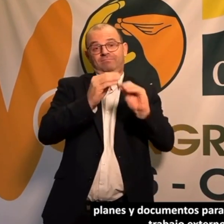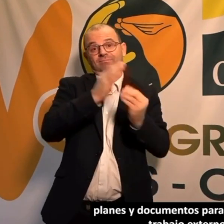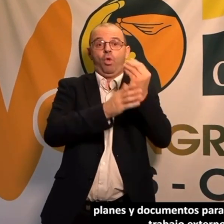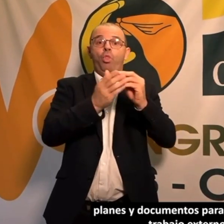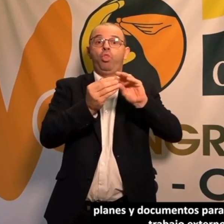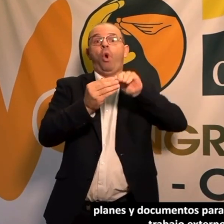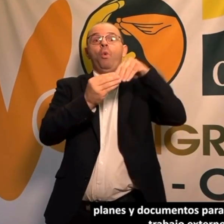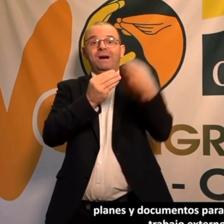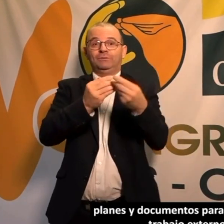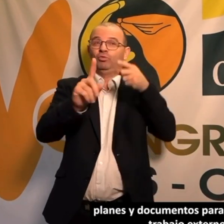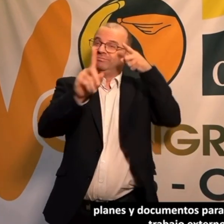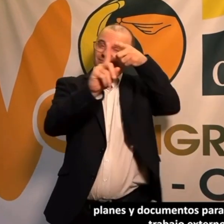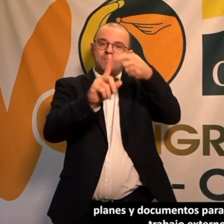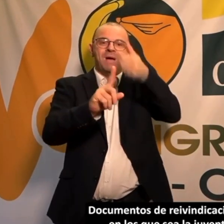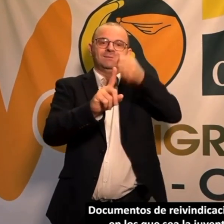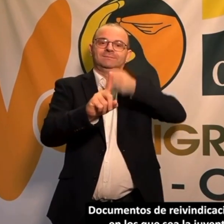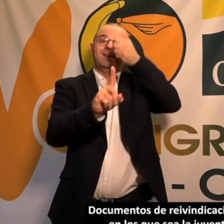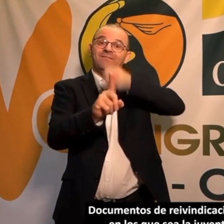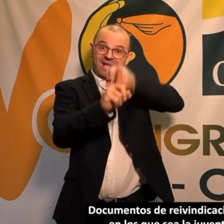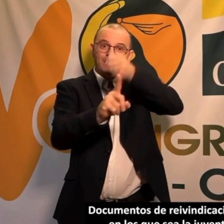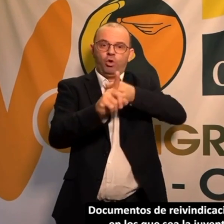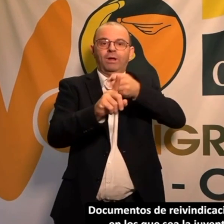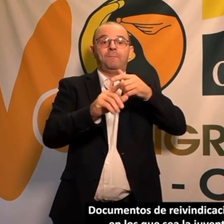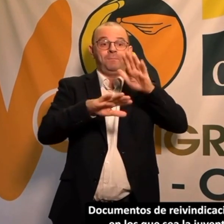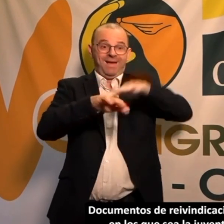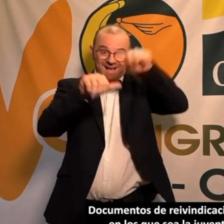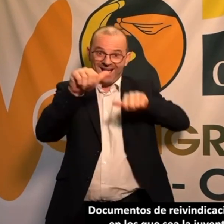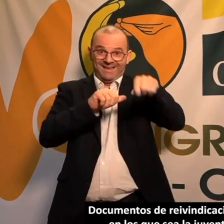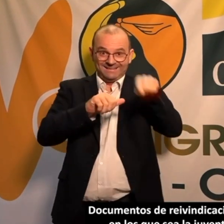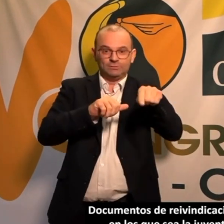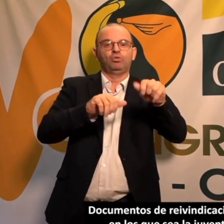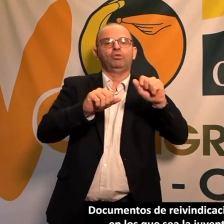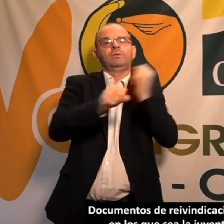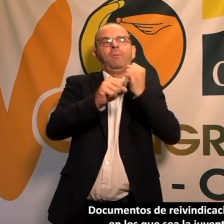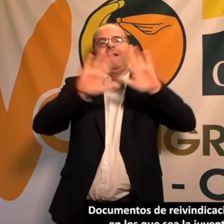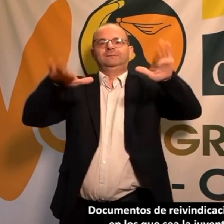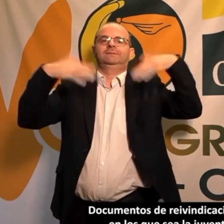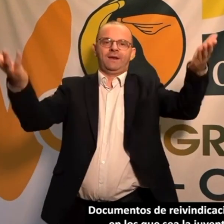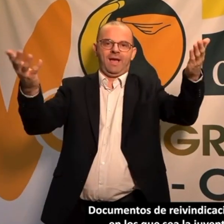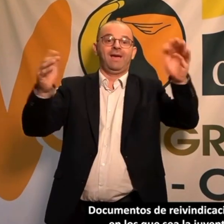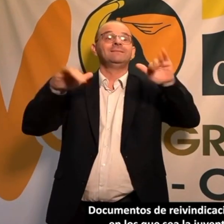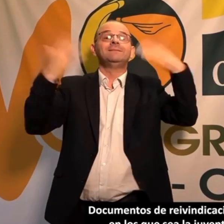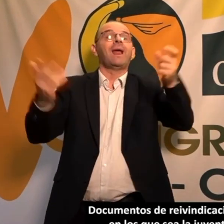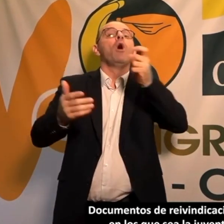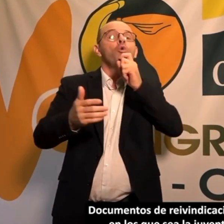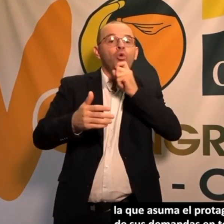a las administraciones. Además, CNSE forma parte de diferentes plataformas externas a nuestro movimiento